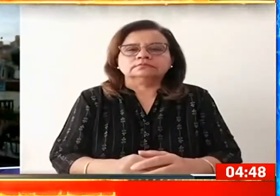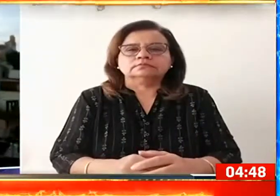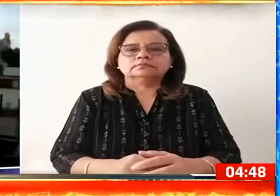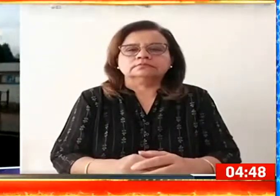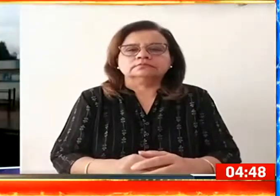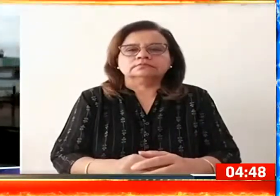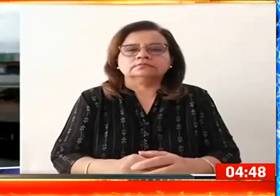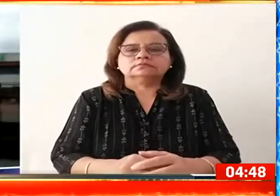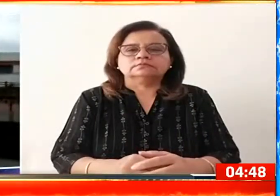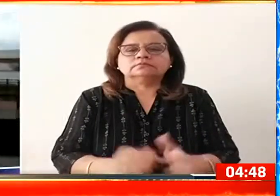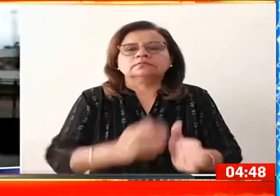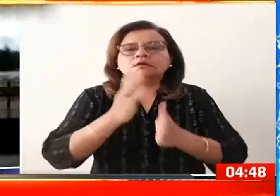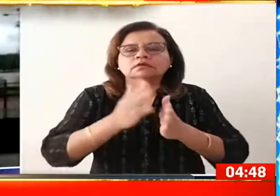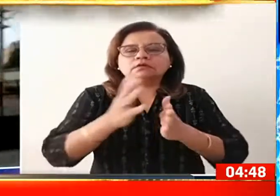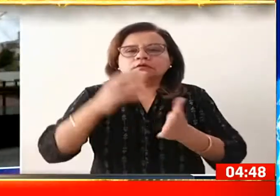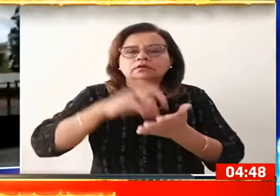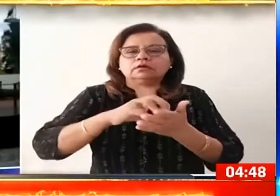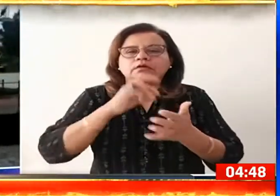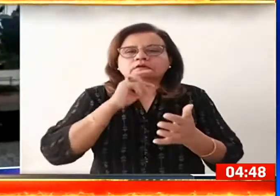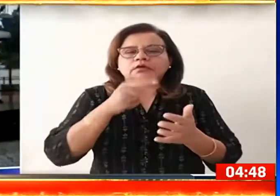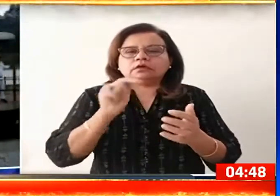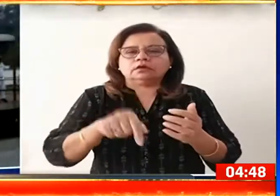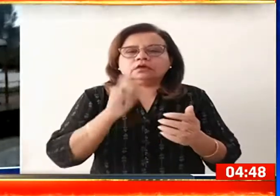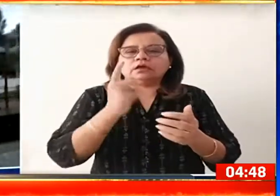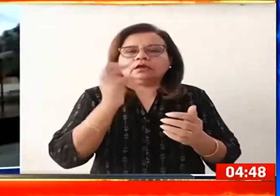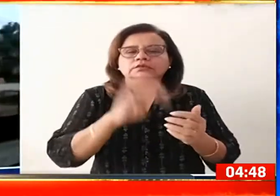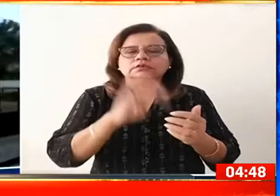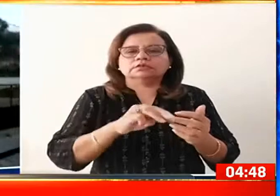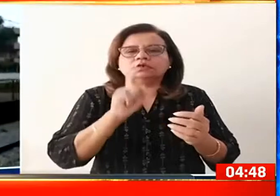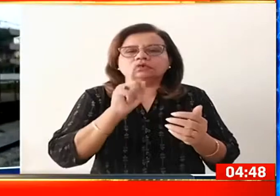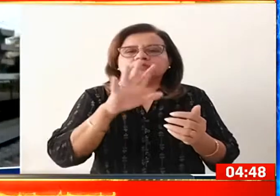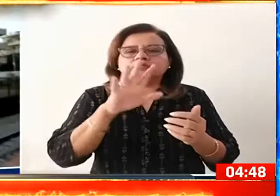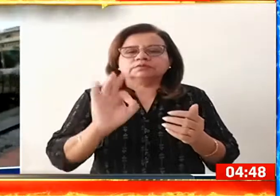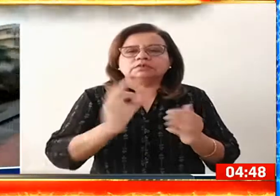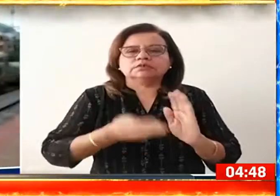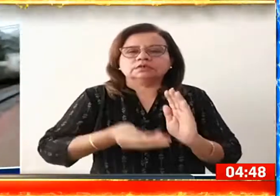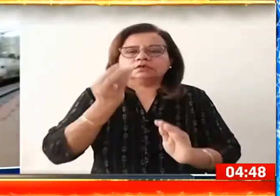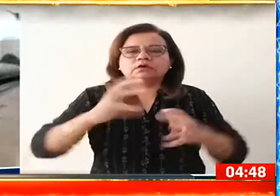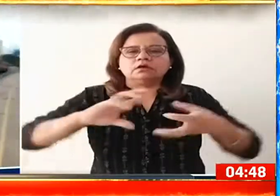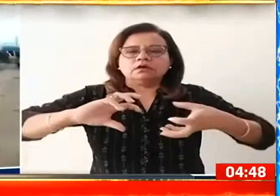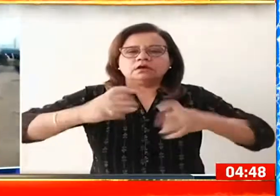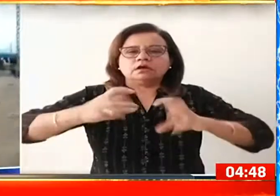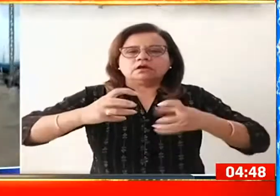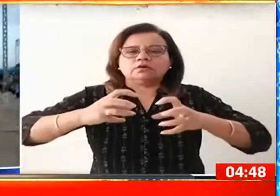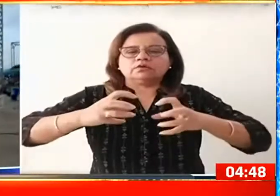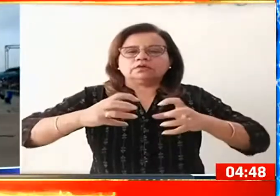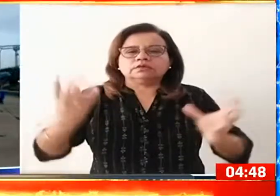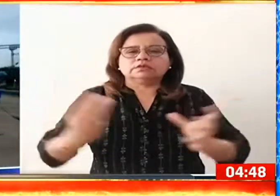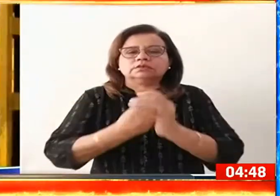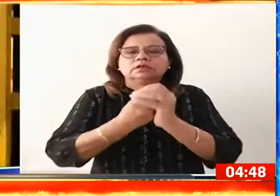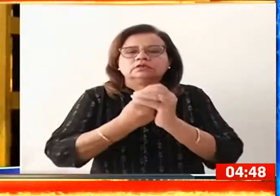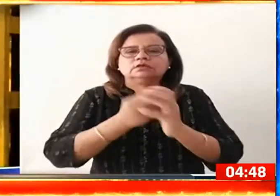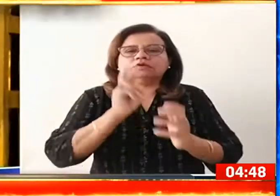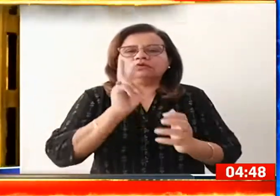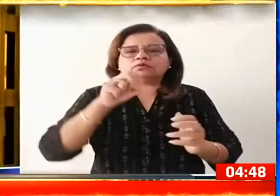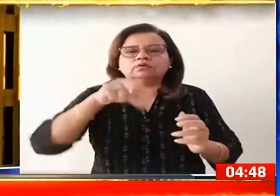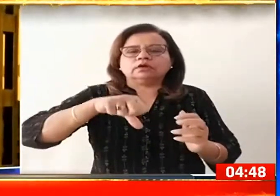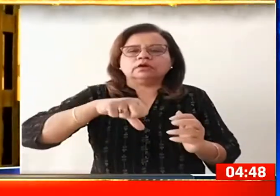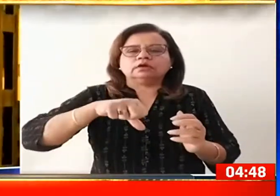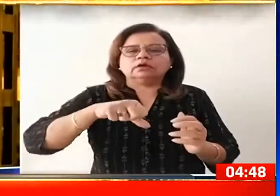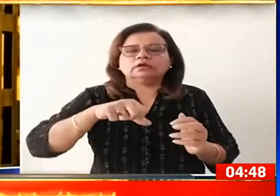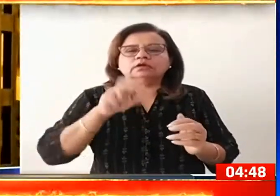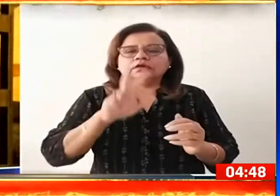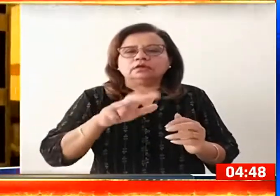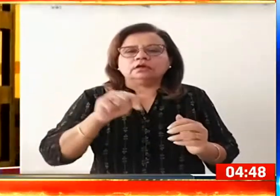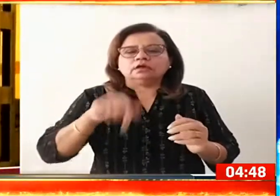रेल मंत्राले का कहना है कि 1150 से अधिक टेंकरों के साथ 289 ऑक्सिजन एक्सप्रेस अपना